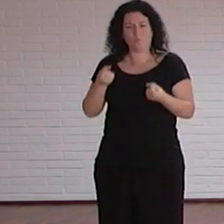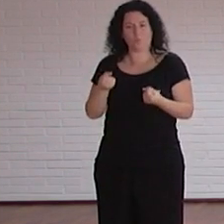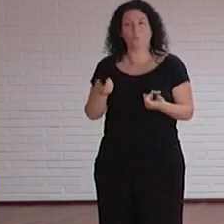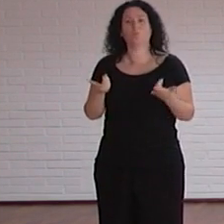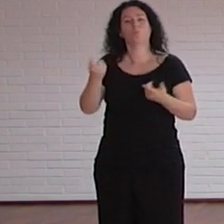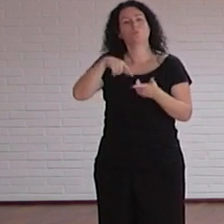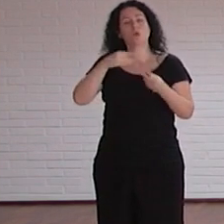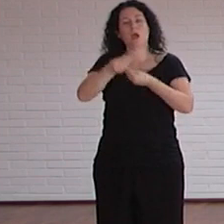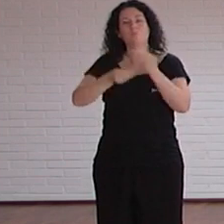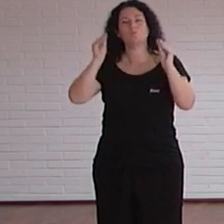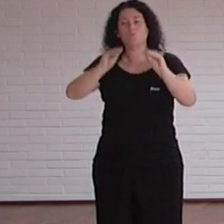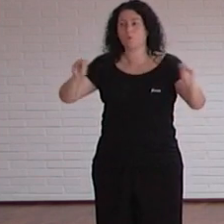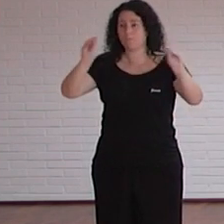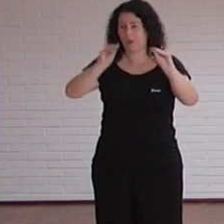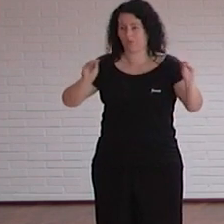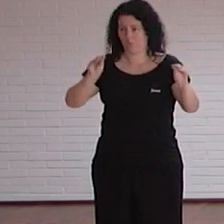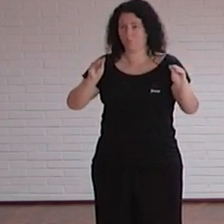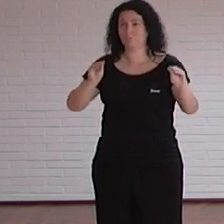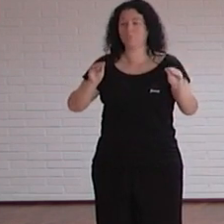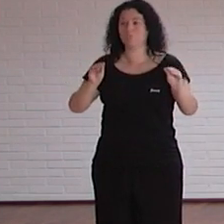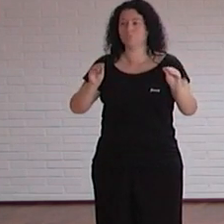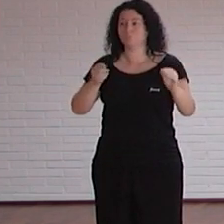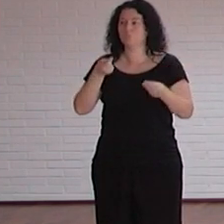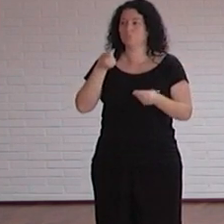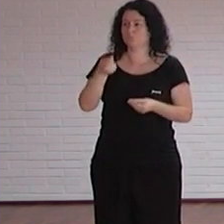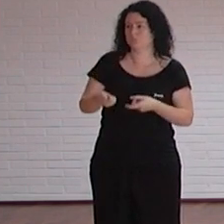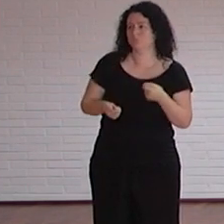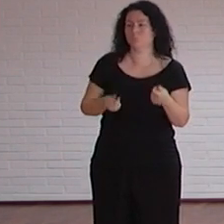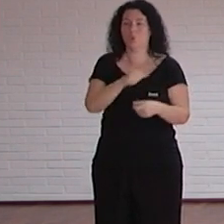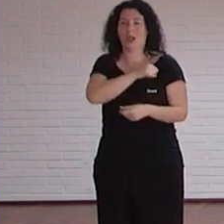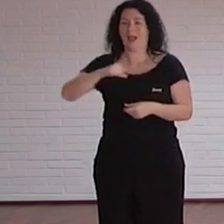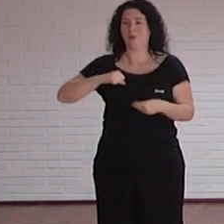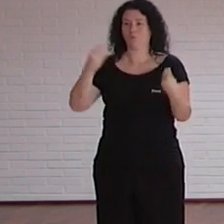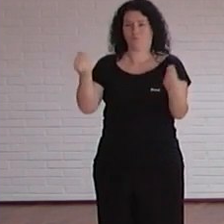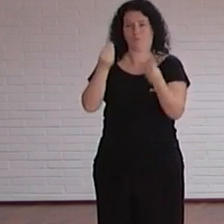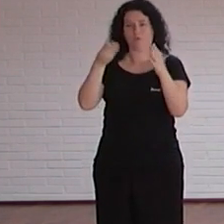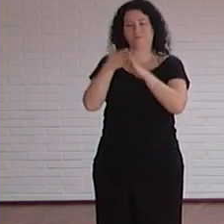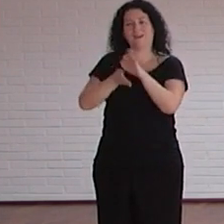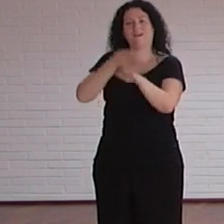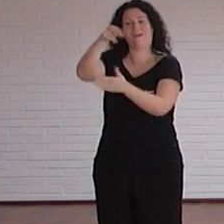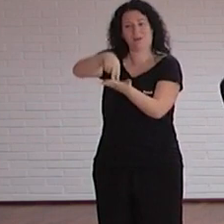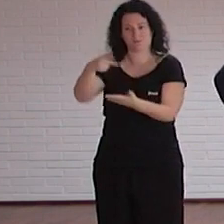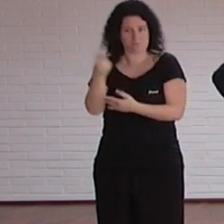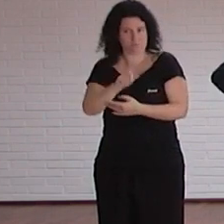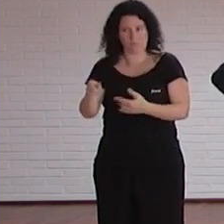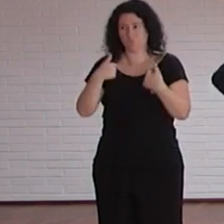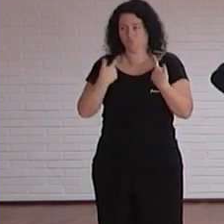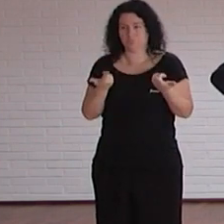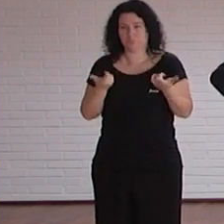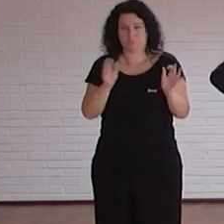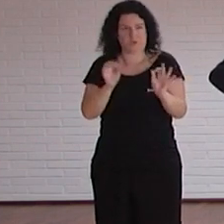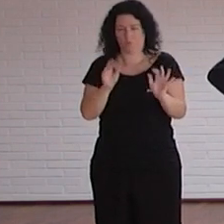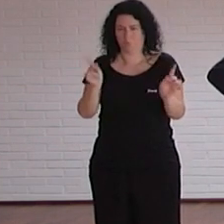esa formación que vamos además a incorporar de manera autoformativa para que no sean cursos que estén